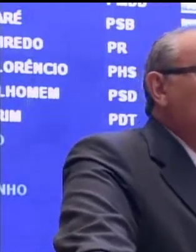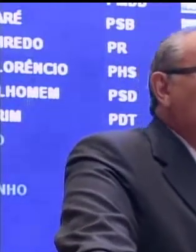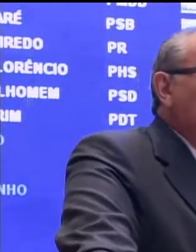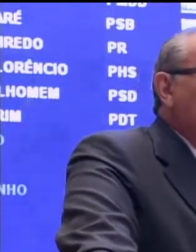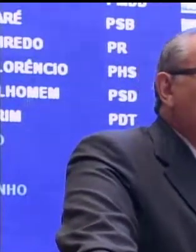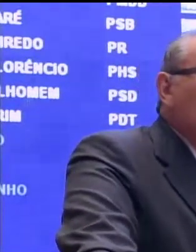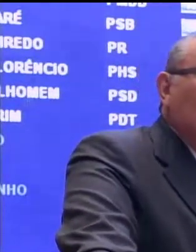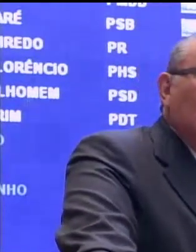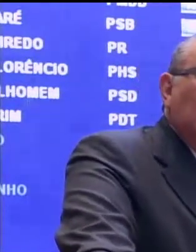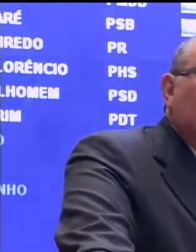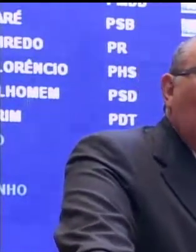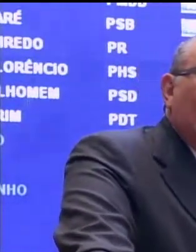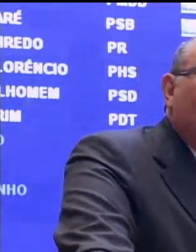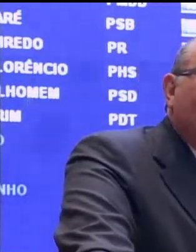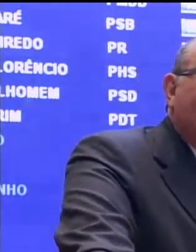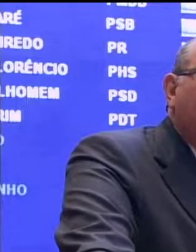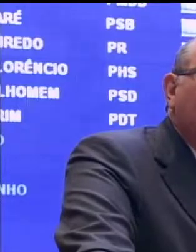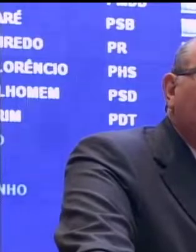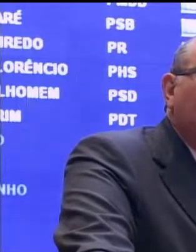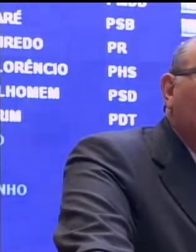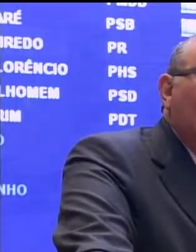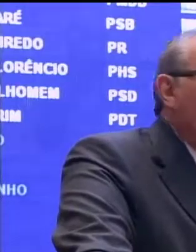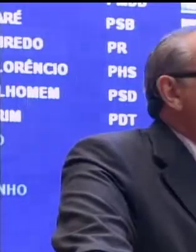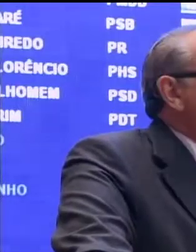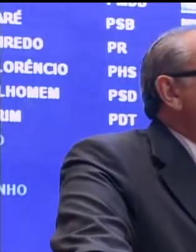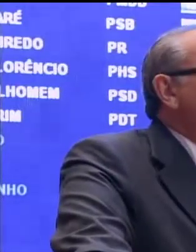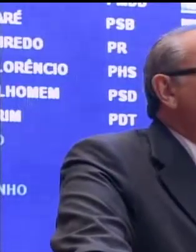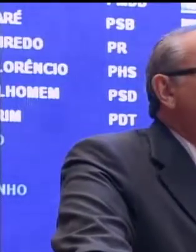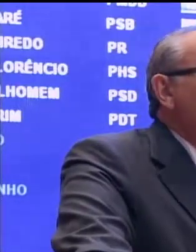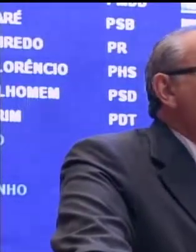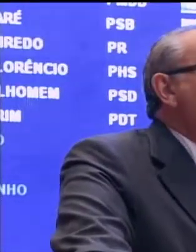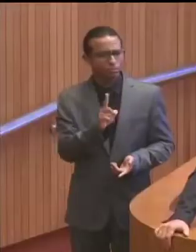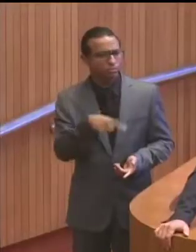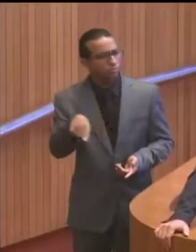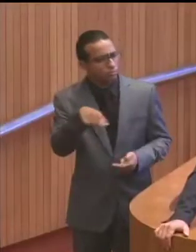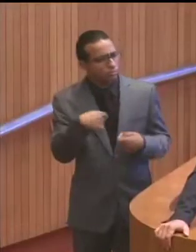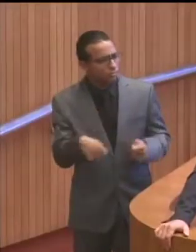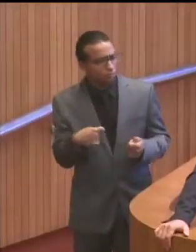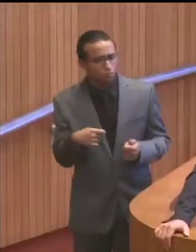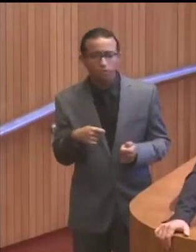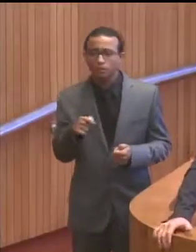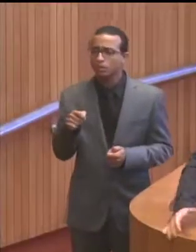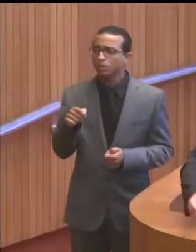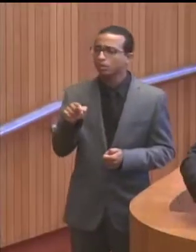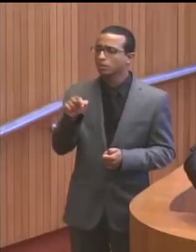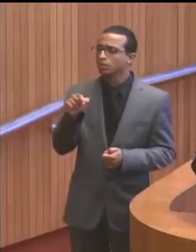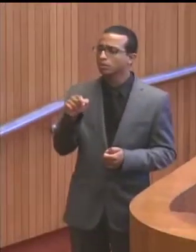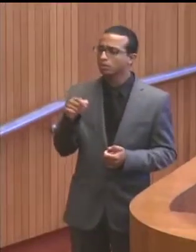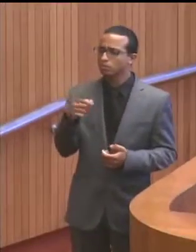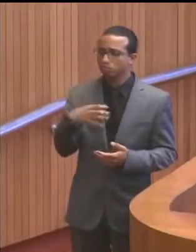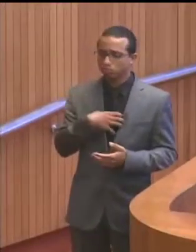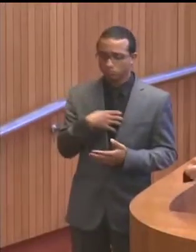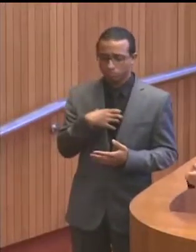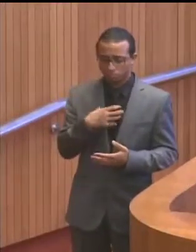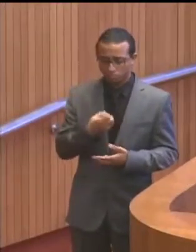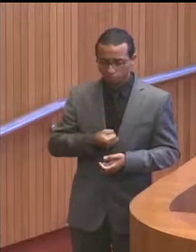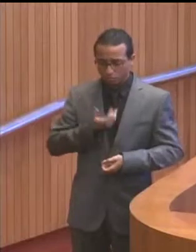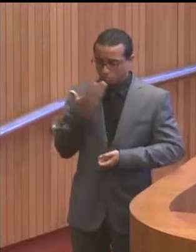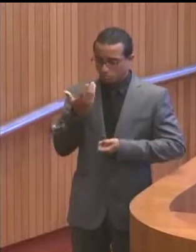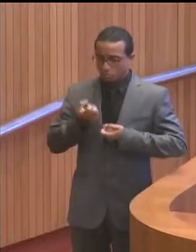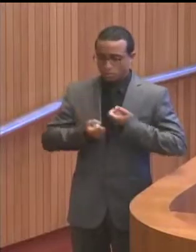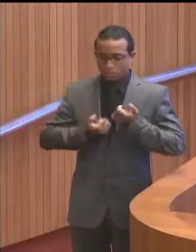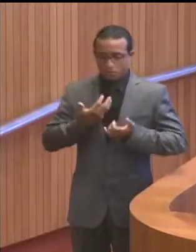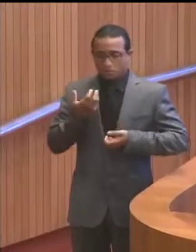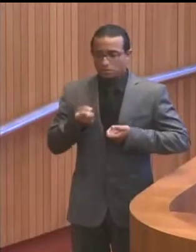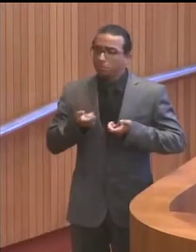de qualquer pensamento. É preciso que o ufanismo seja subtraído